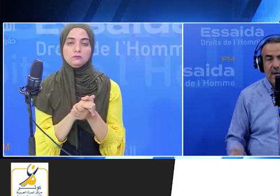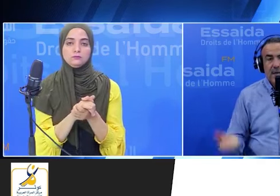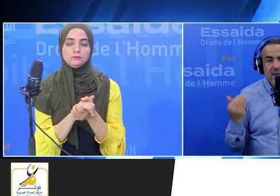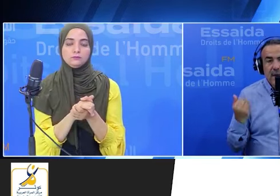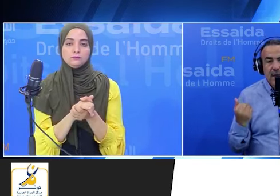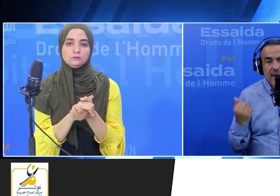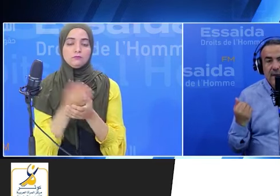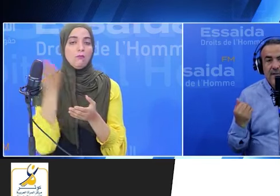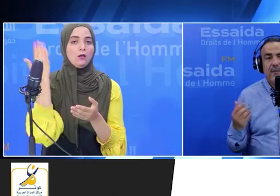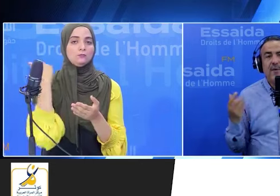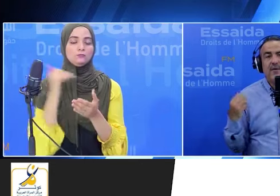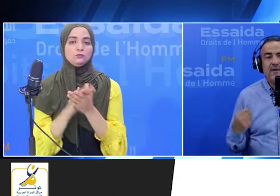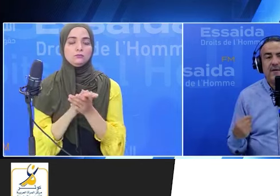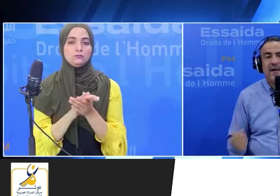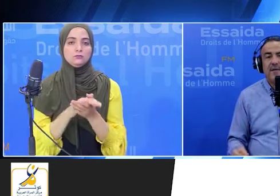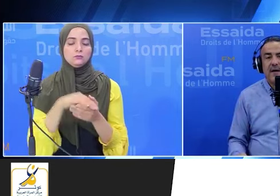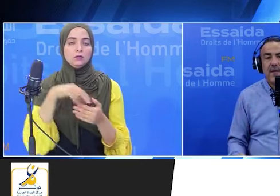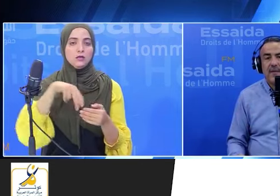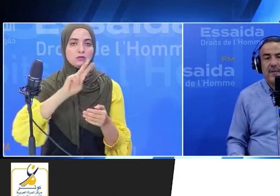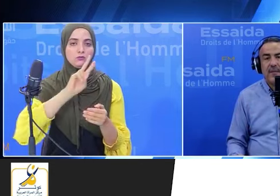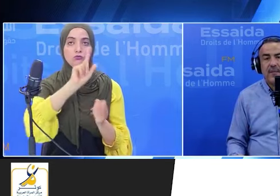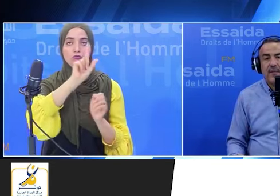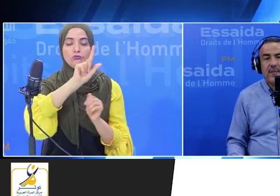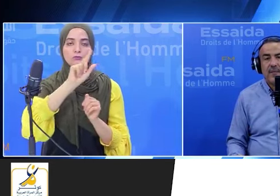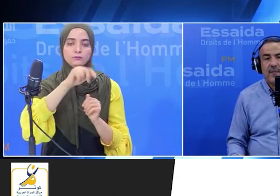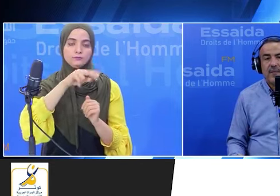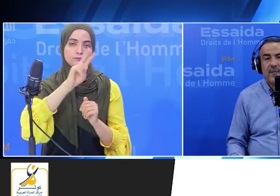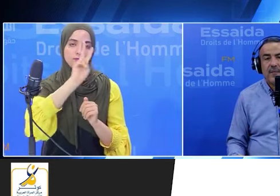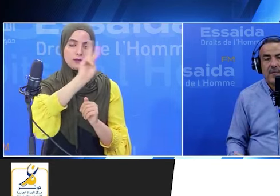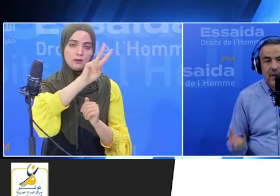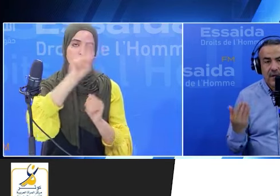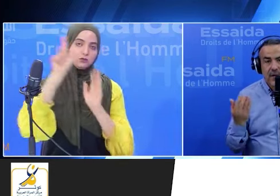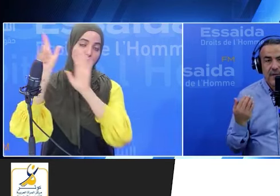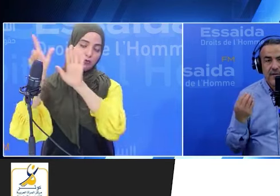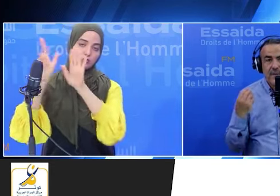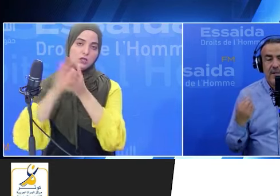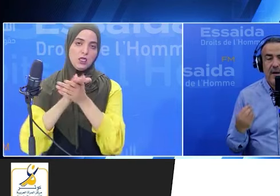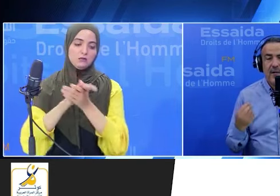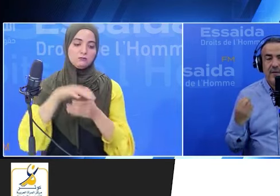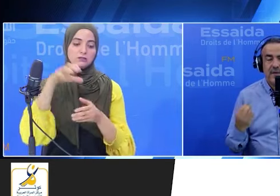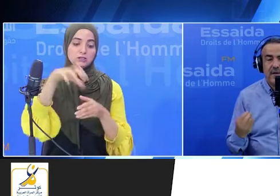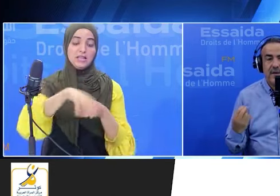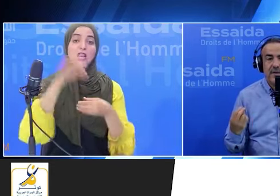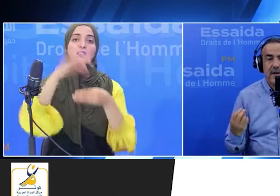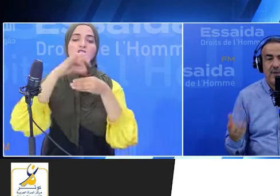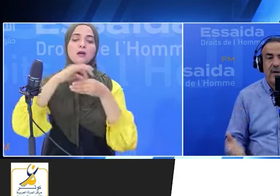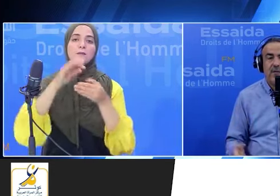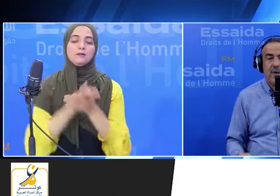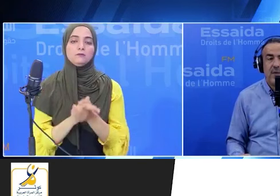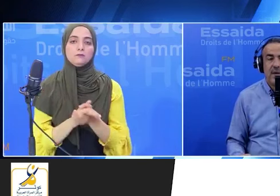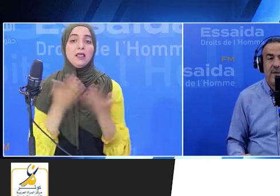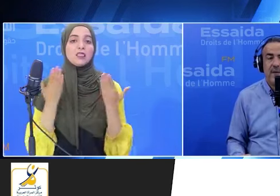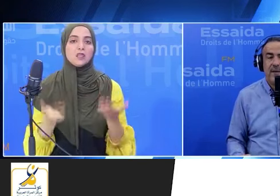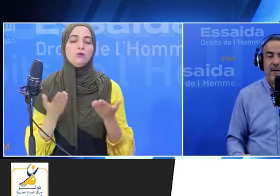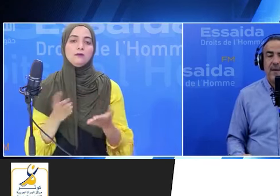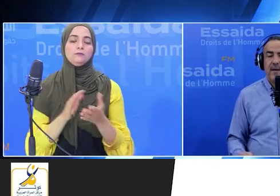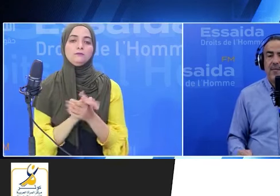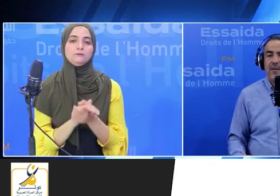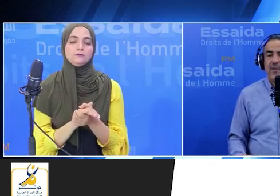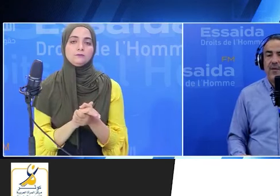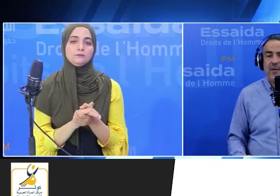كانوا عندنا سبع وعشرين دائر انتخابي كانوا عندنا سبع وعشرين دائر انتخابي ولا تاوا